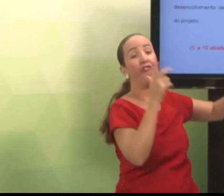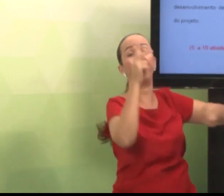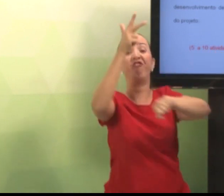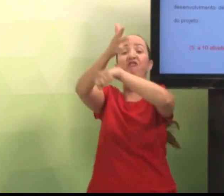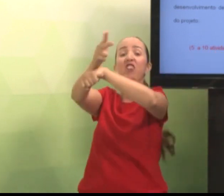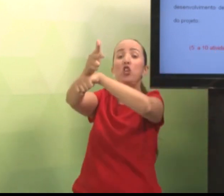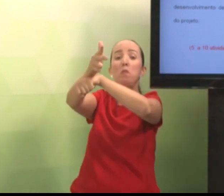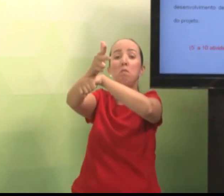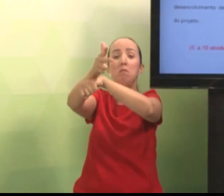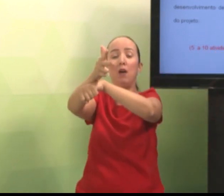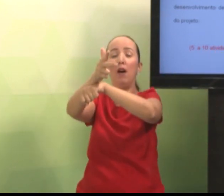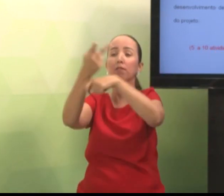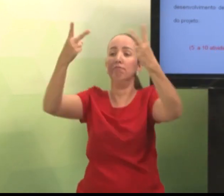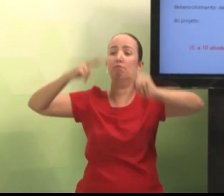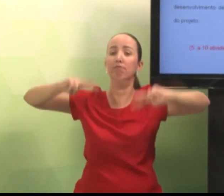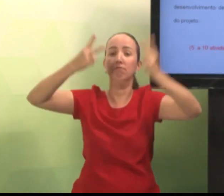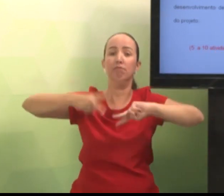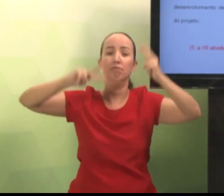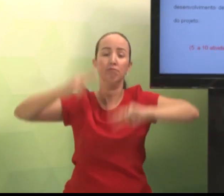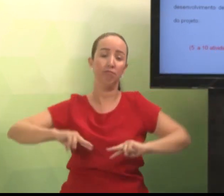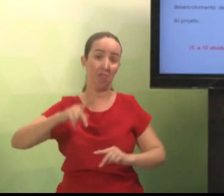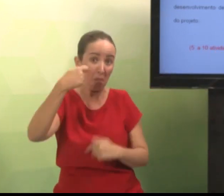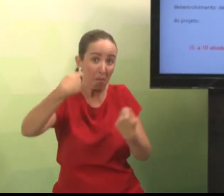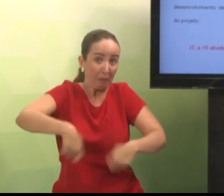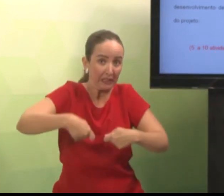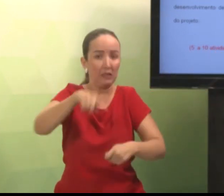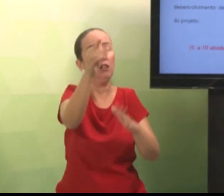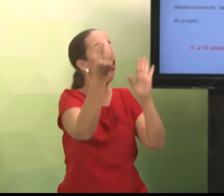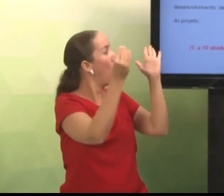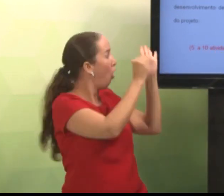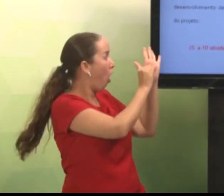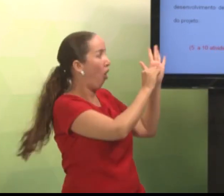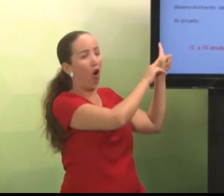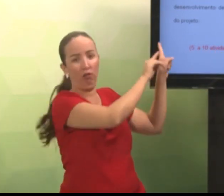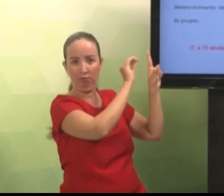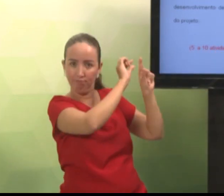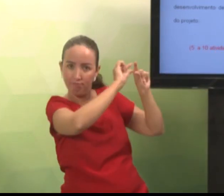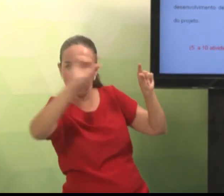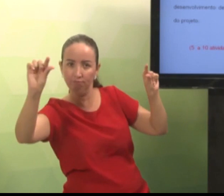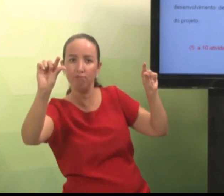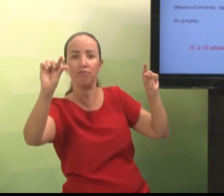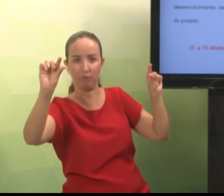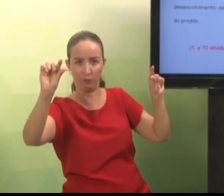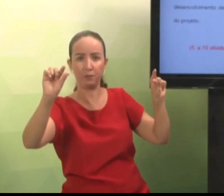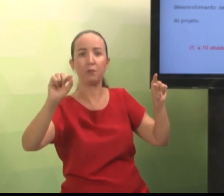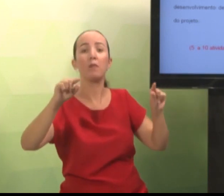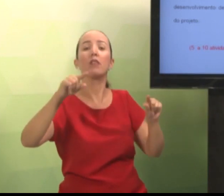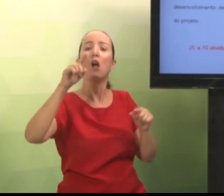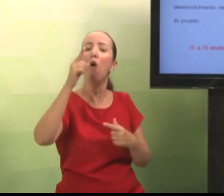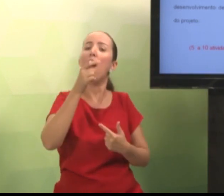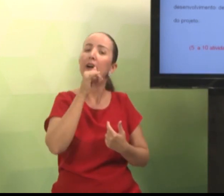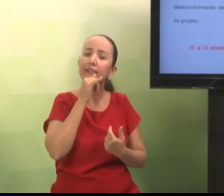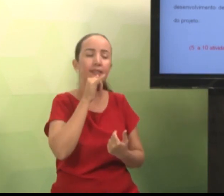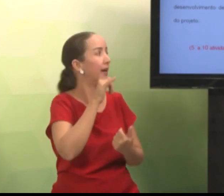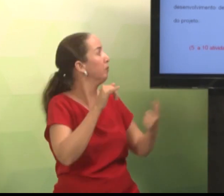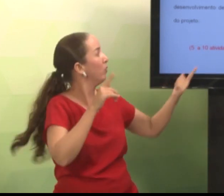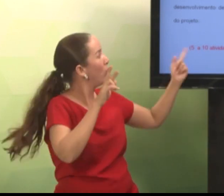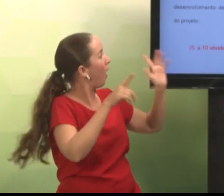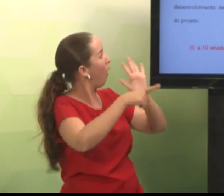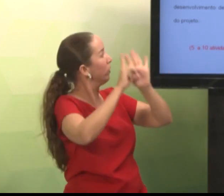filmar alguma coisa, então coloque ali também. Será um trabalho a ser desenvolvido. Então, aqui é um exemplo. nós